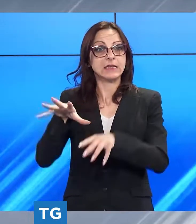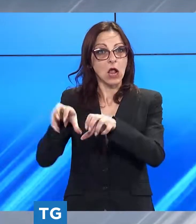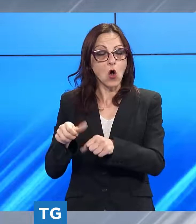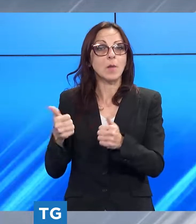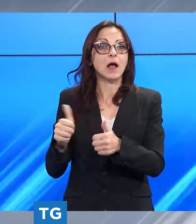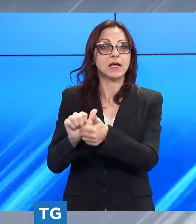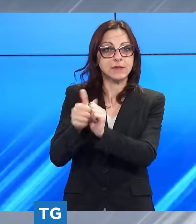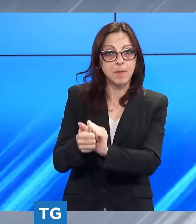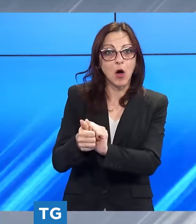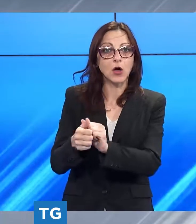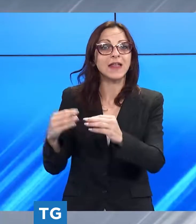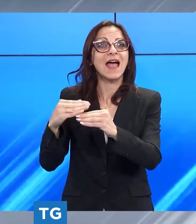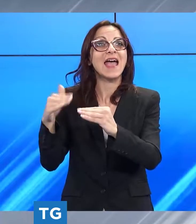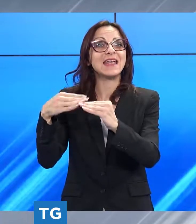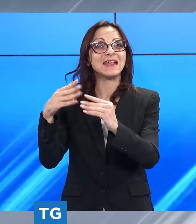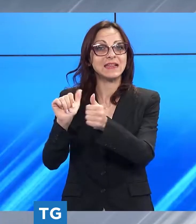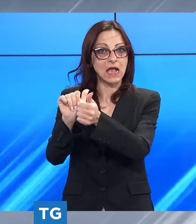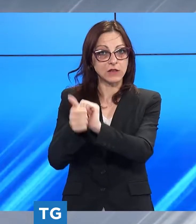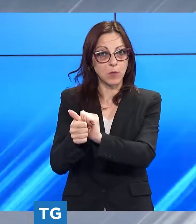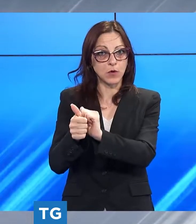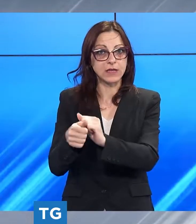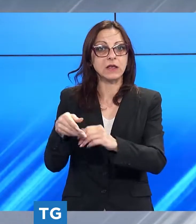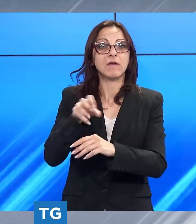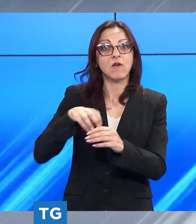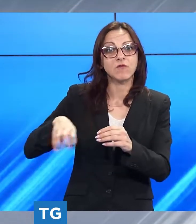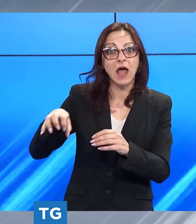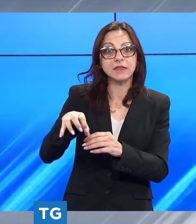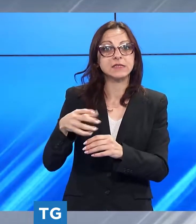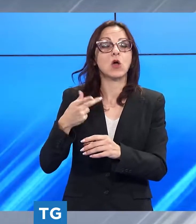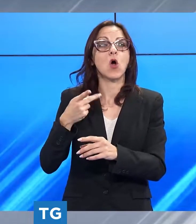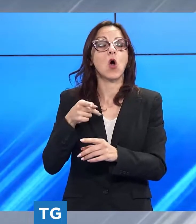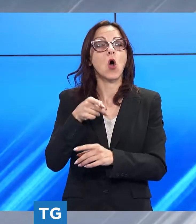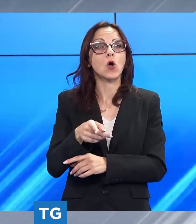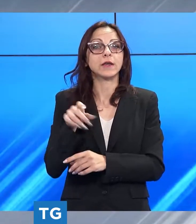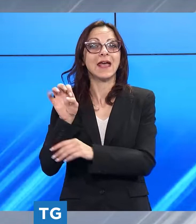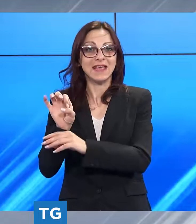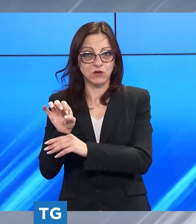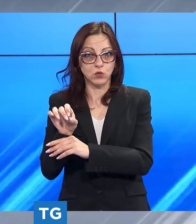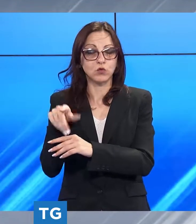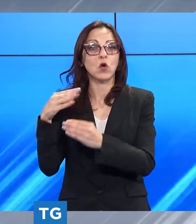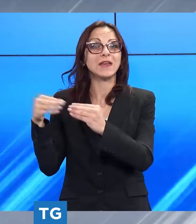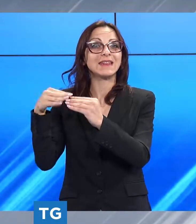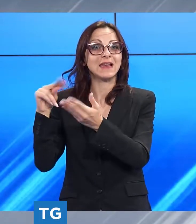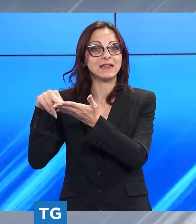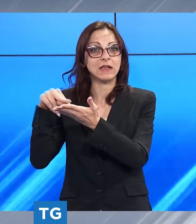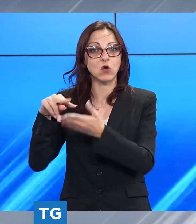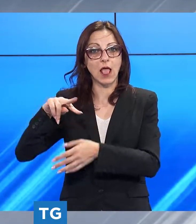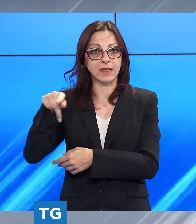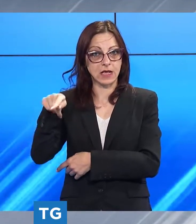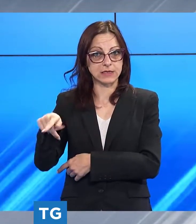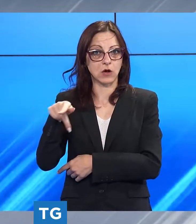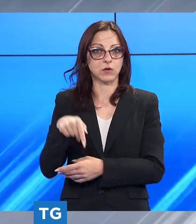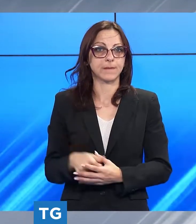sport edilizia sportiva frazioni protezione civile il primo istruzione ed edilizia scolastica la seconda